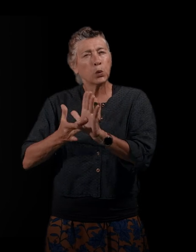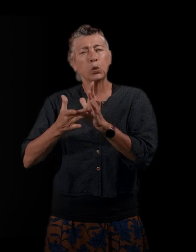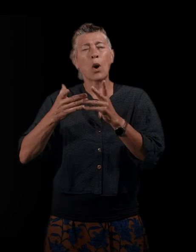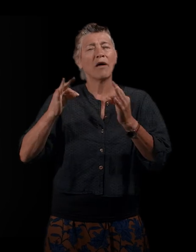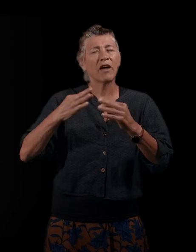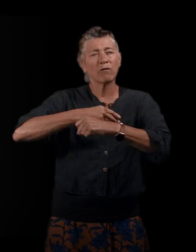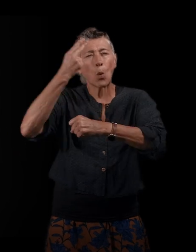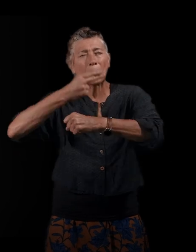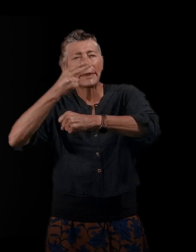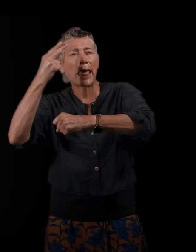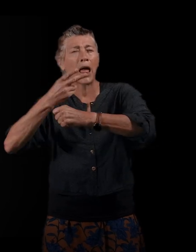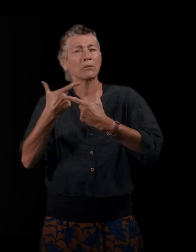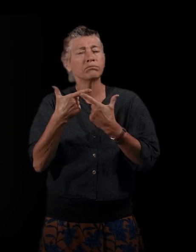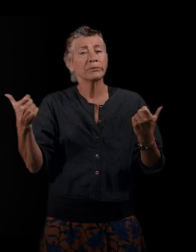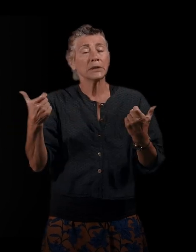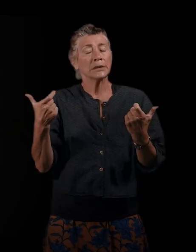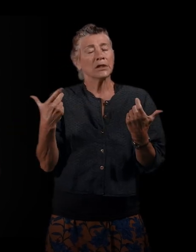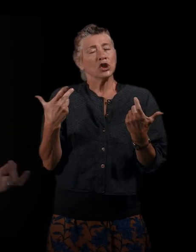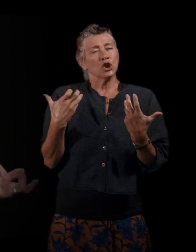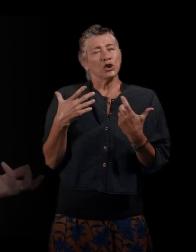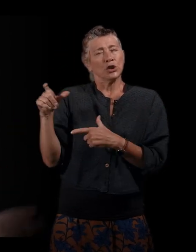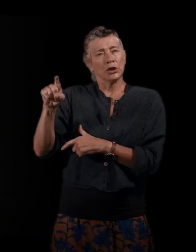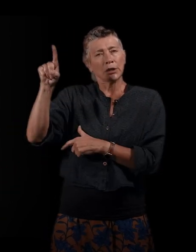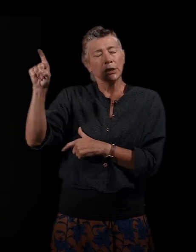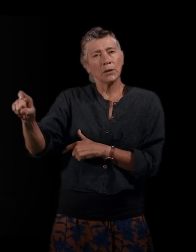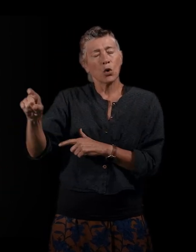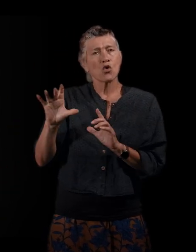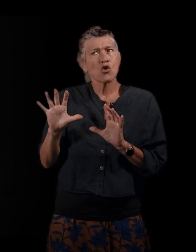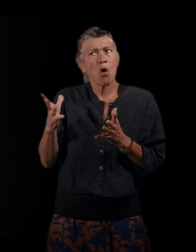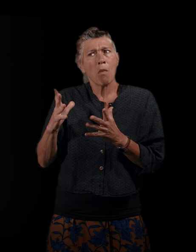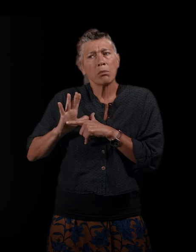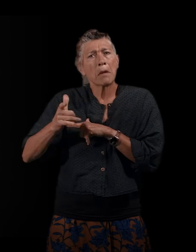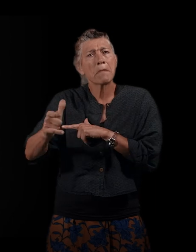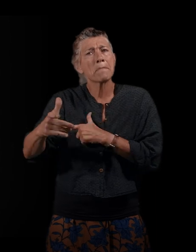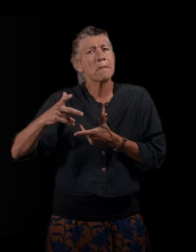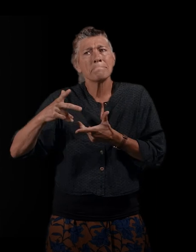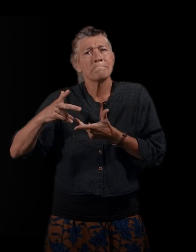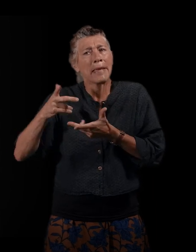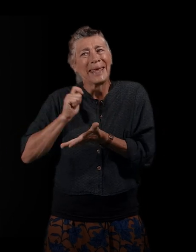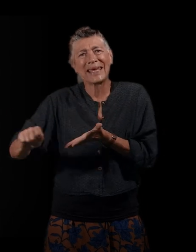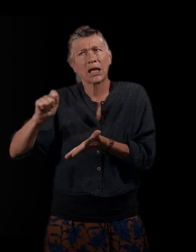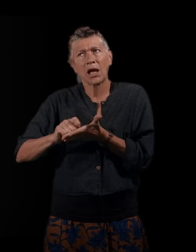J'avais envie de vous poser la question aussi, comment vous écrivez un livre comme ça à partir de votre thèse